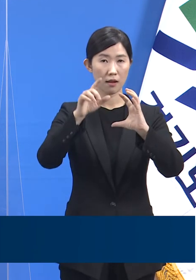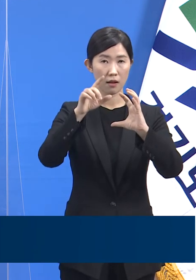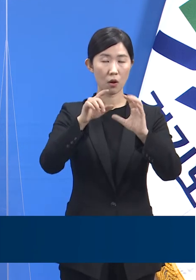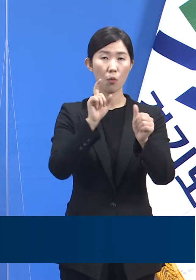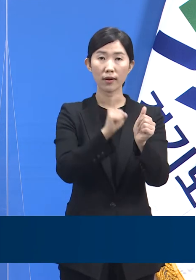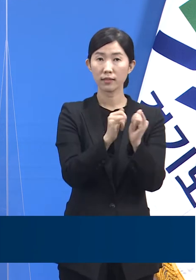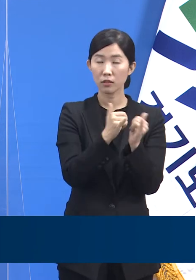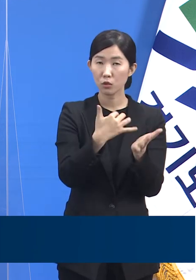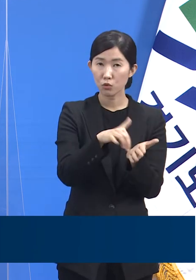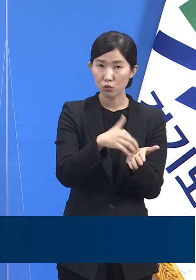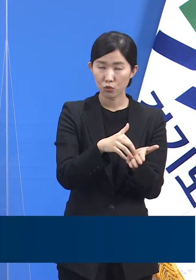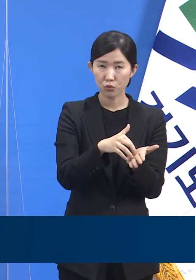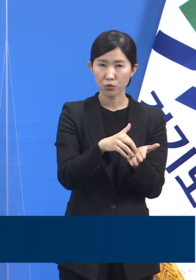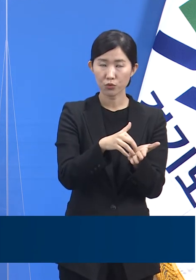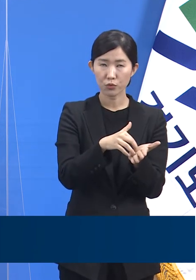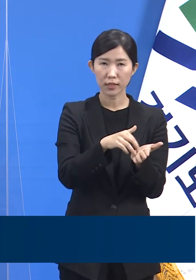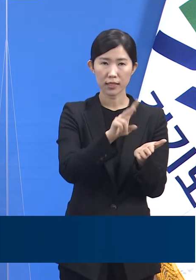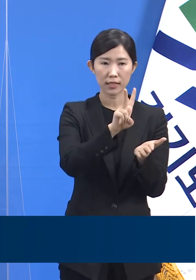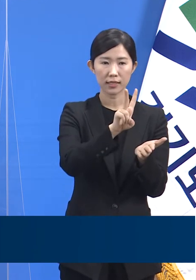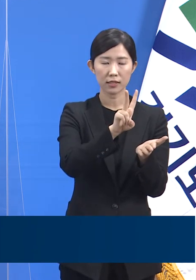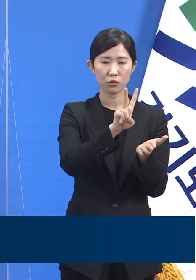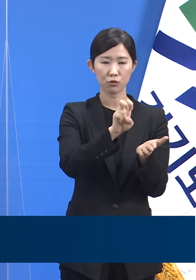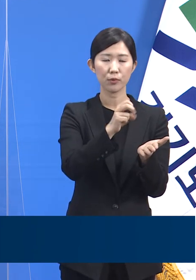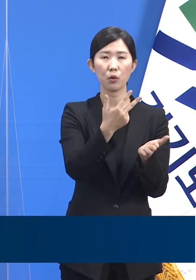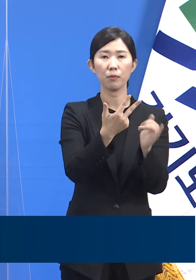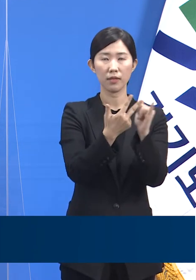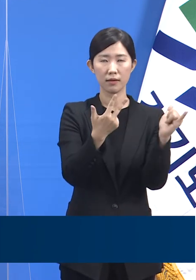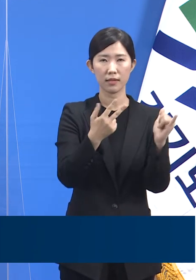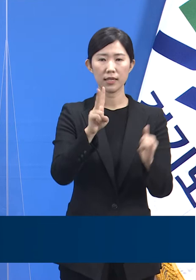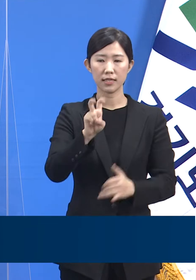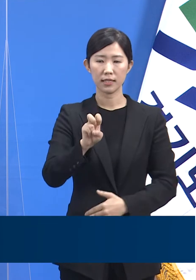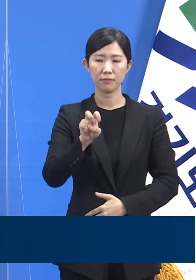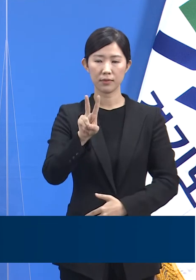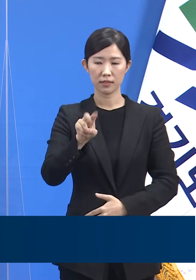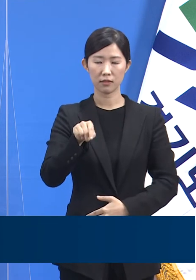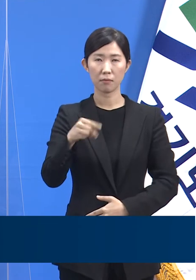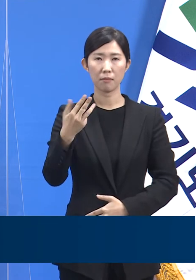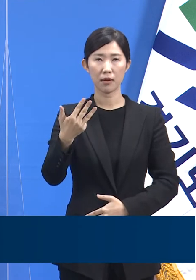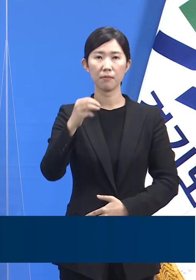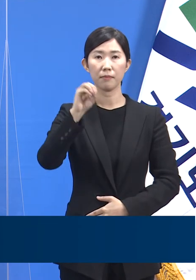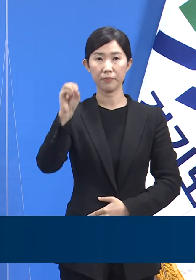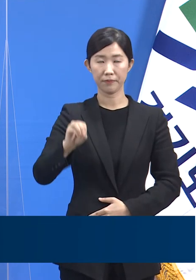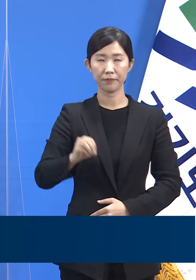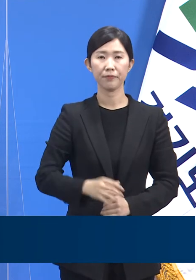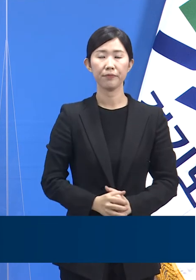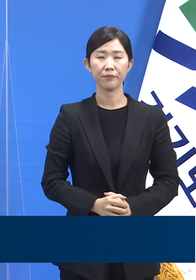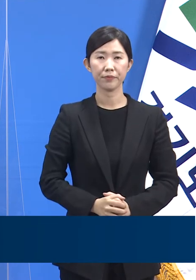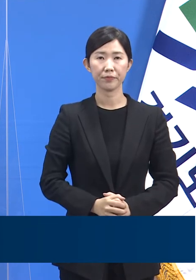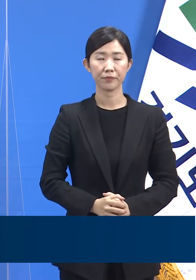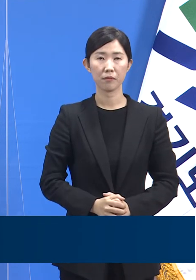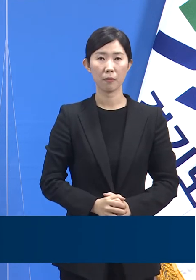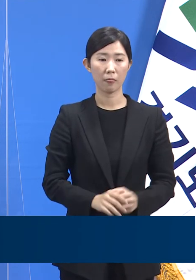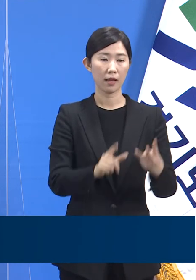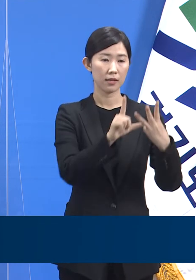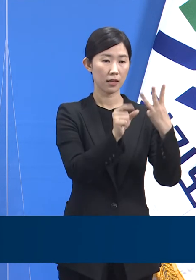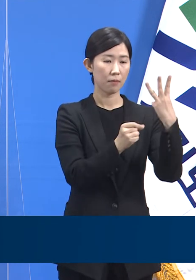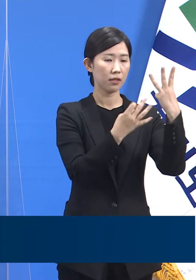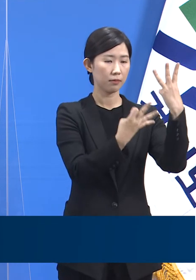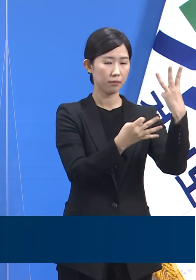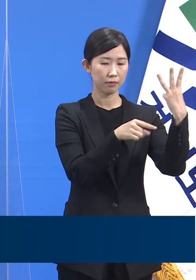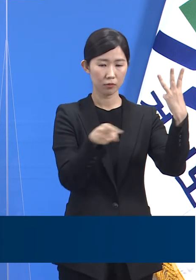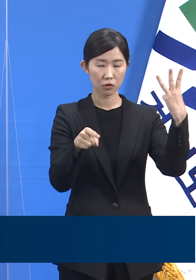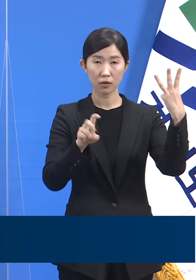21.8%인 27명이었습니다. 지난 3월 14일부터 3월